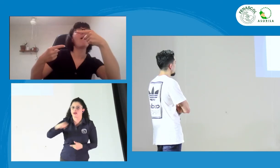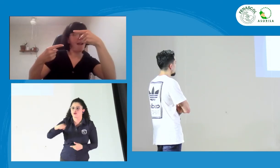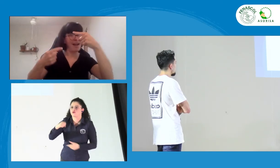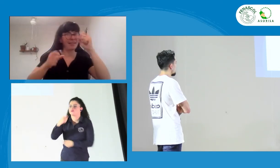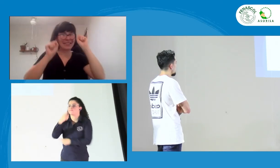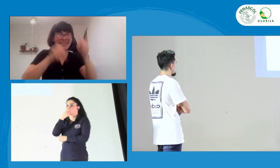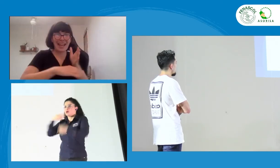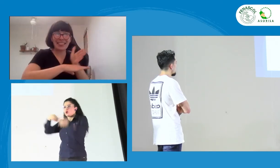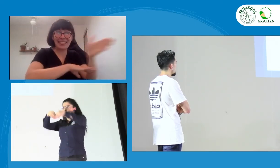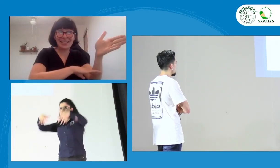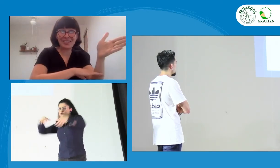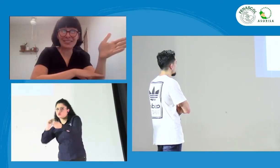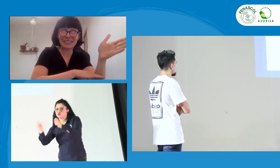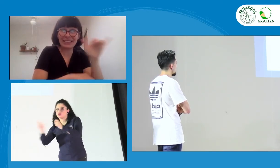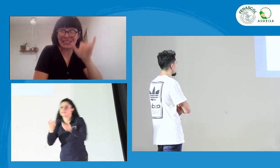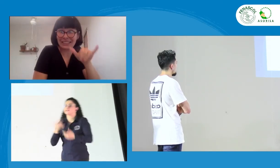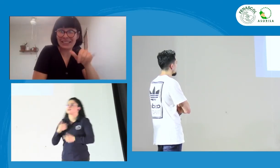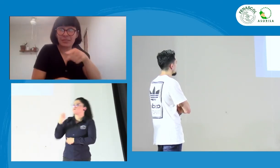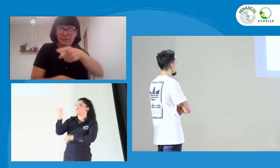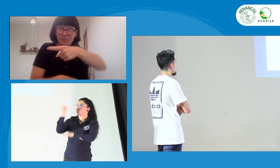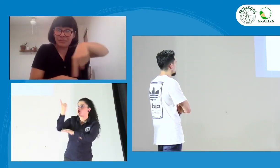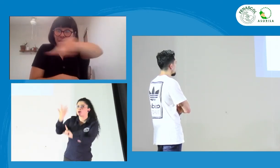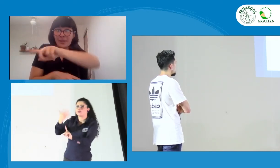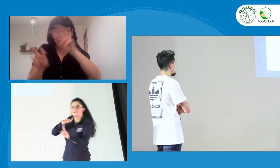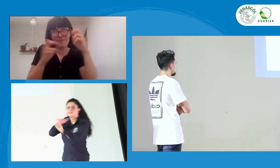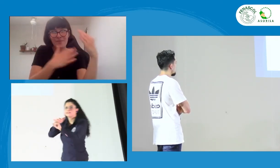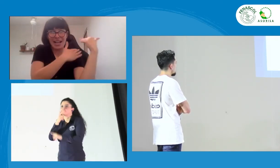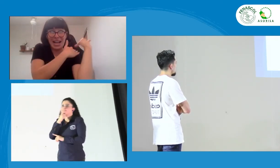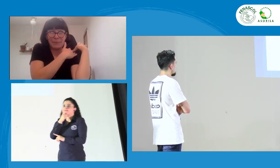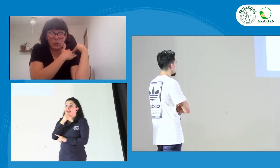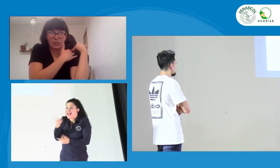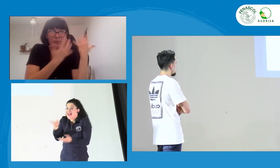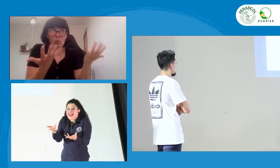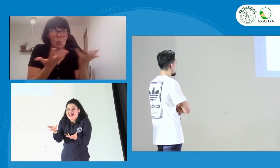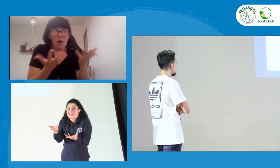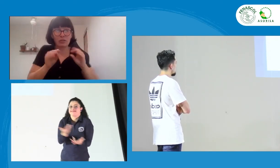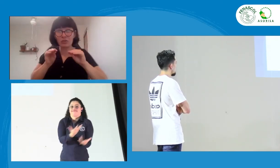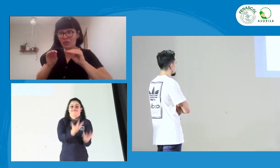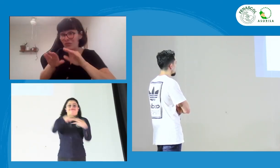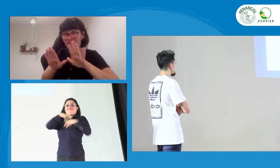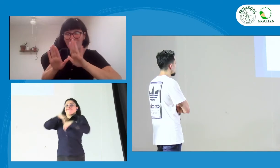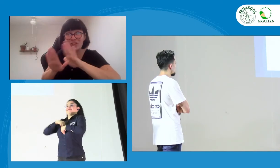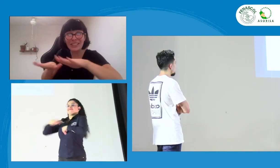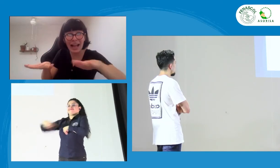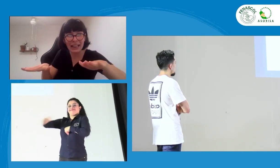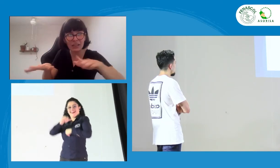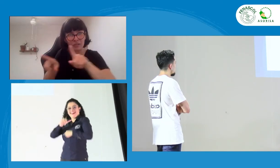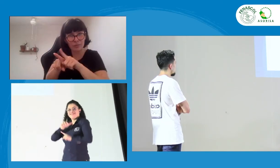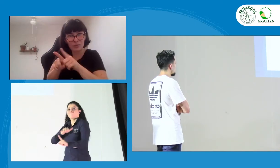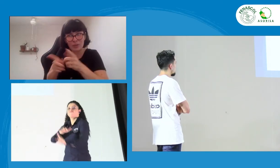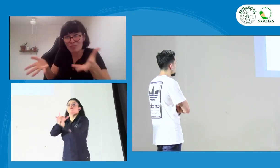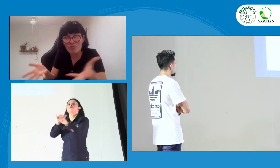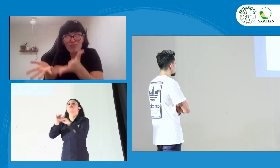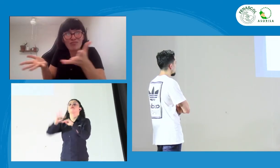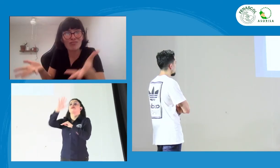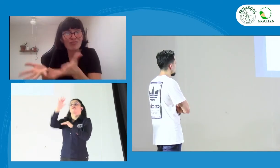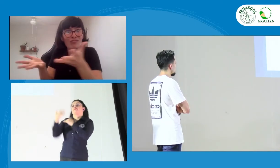conozco el sistema, conozco la política, quiero estar allí. Pero, entonces, ¿de qué va a depender?